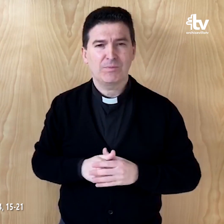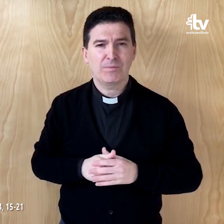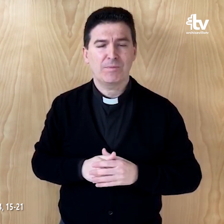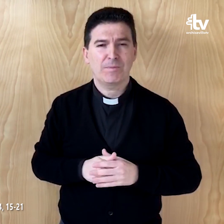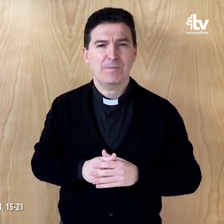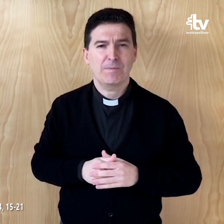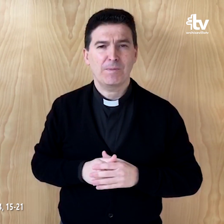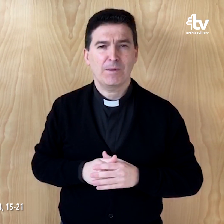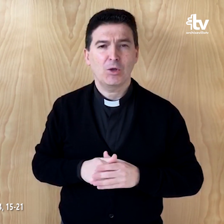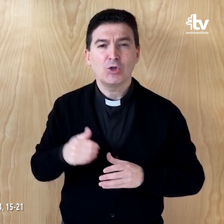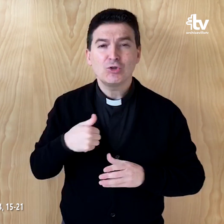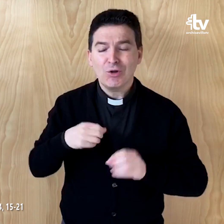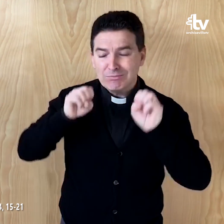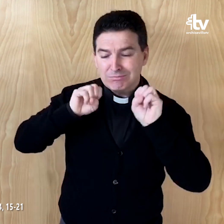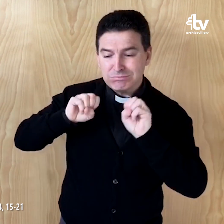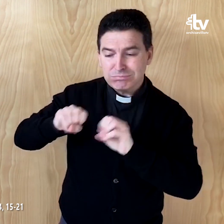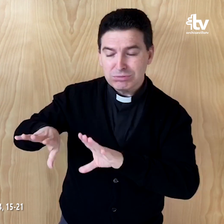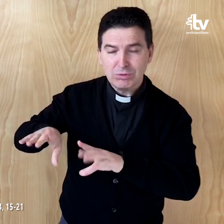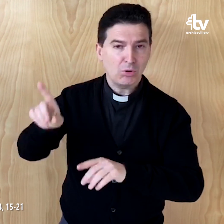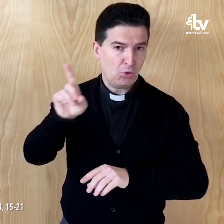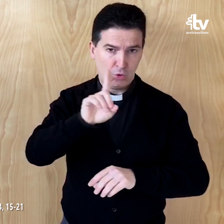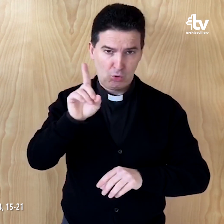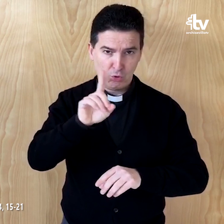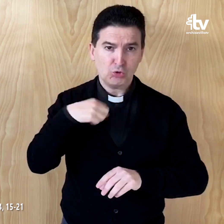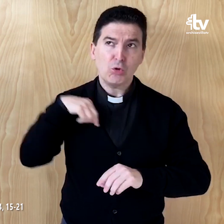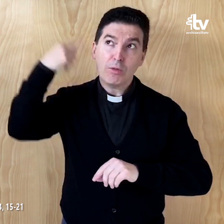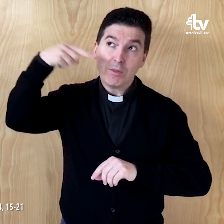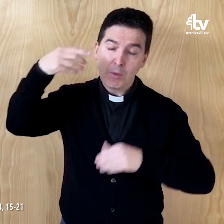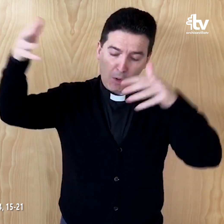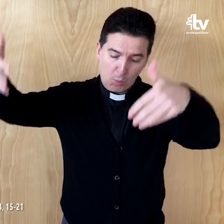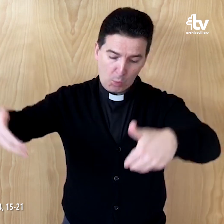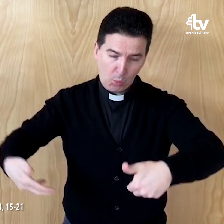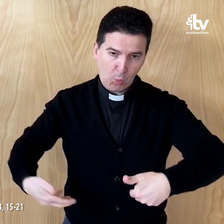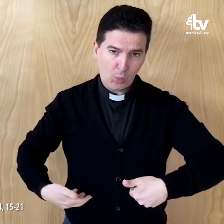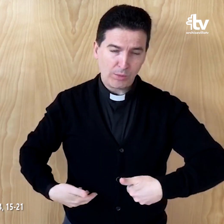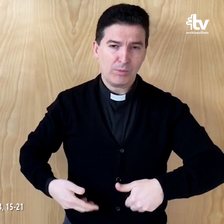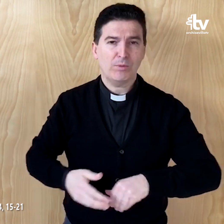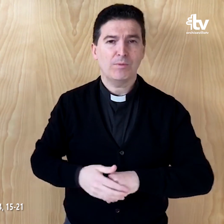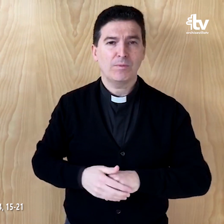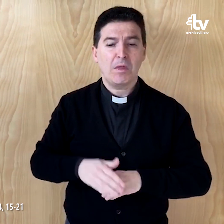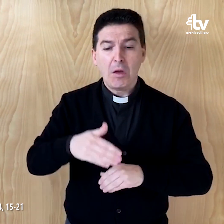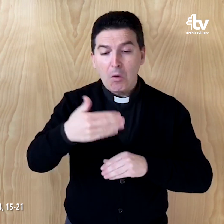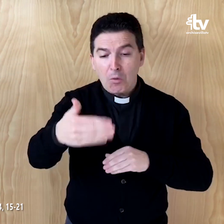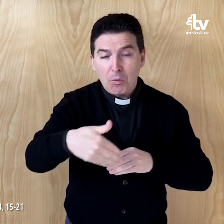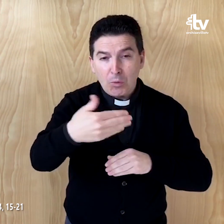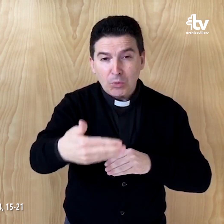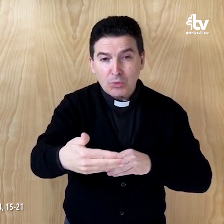vosotros No os dejaré huérfanos, volveré a vosotros Dentro de poco